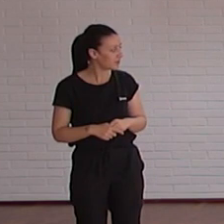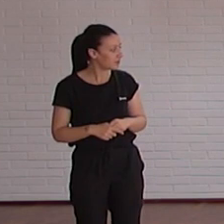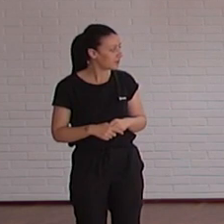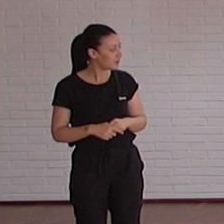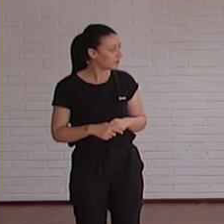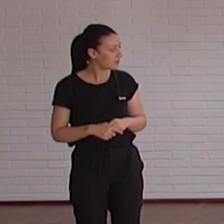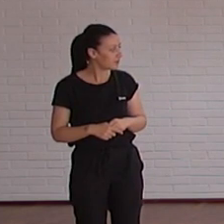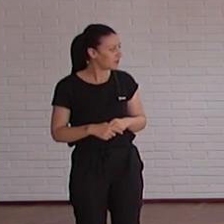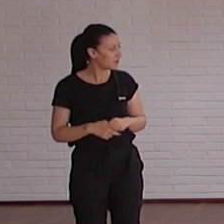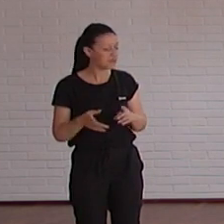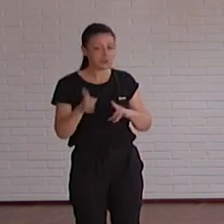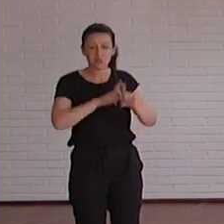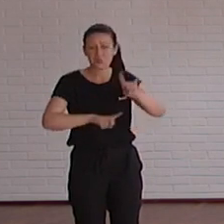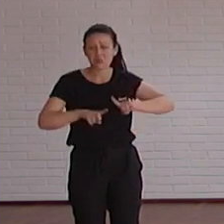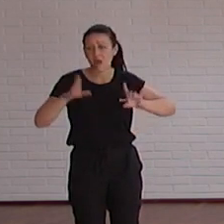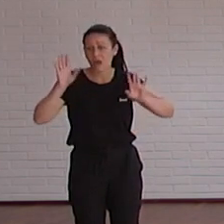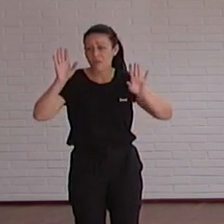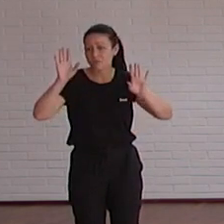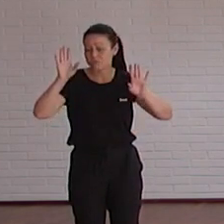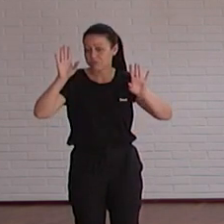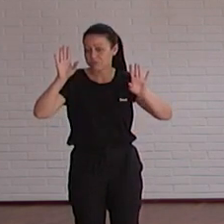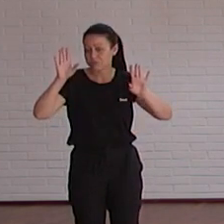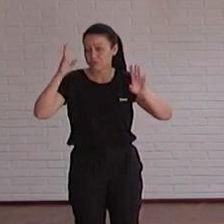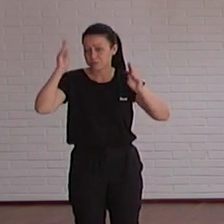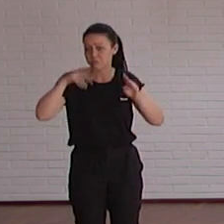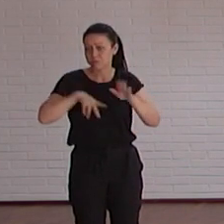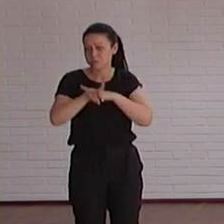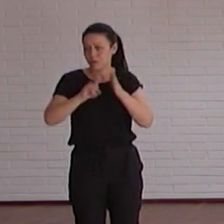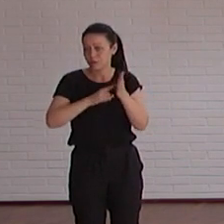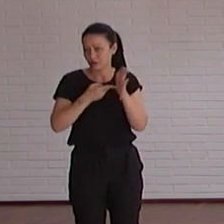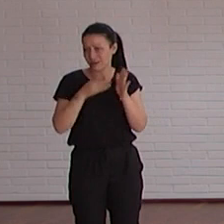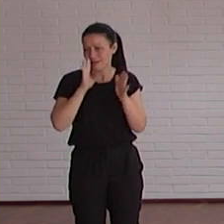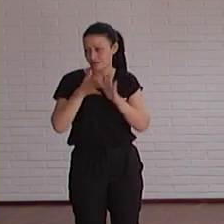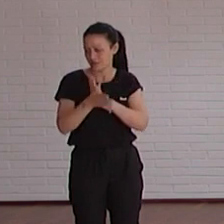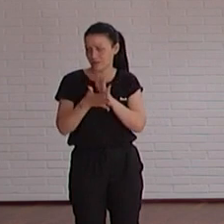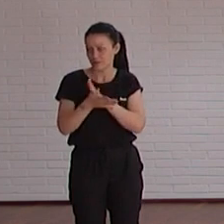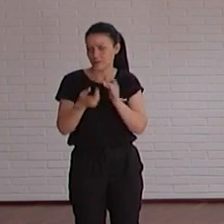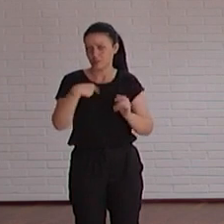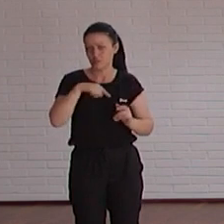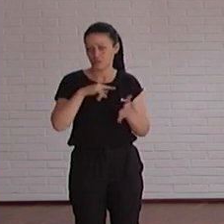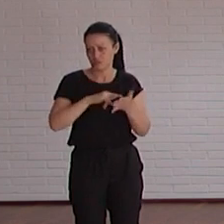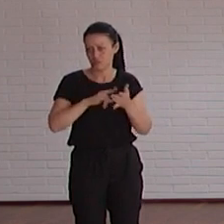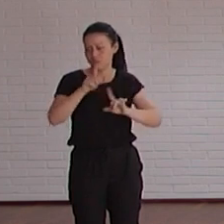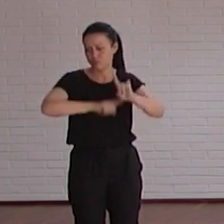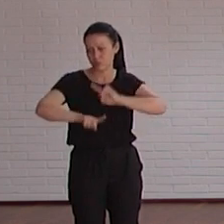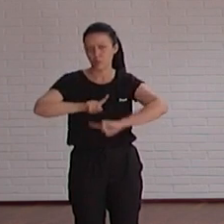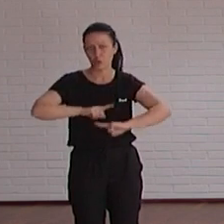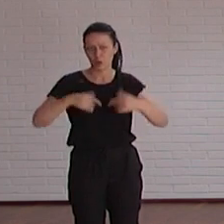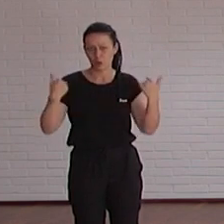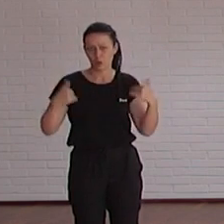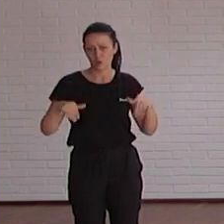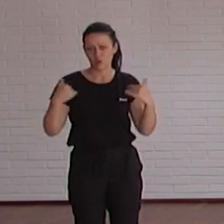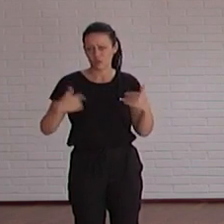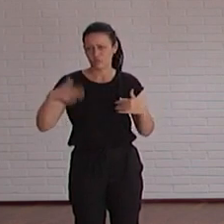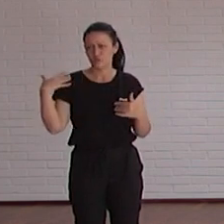y así como problema yo creo que que claro la evolución tecnología que os he comentado para nosotros es un problema gordo cuando nosotros hicimos UA